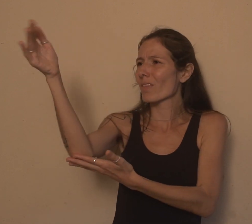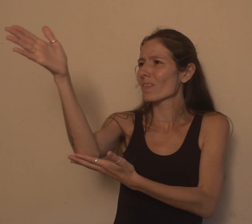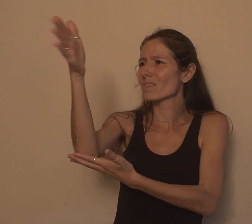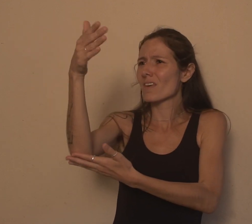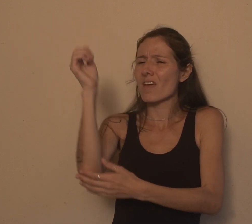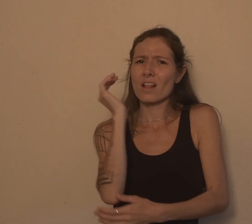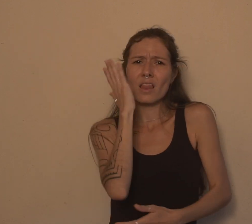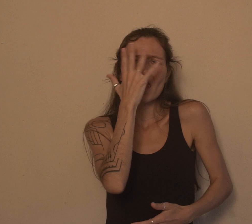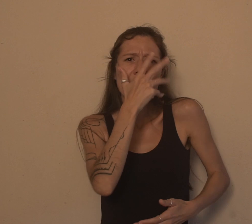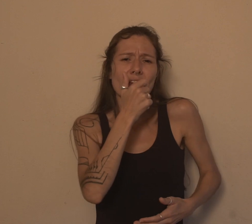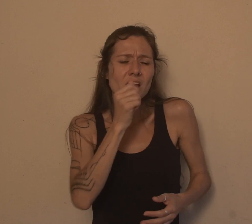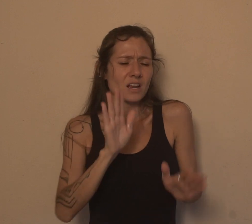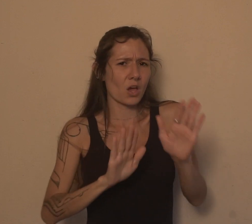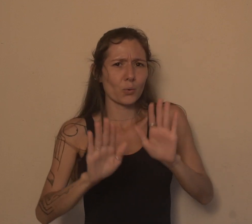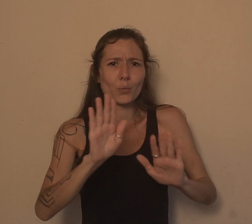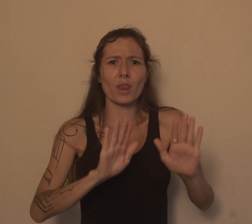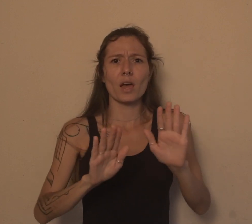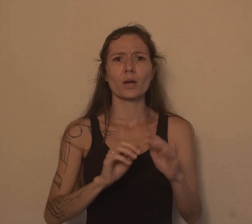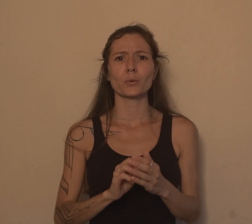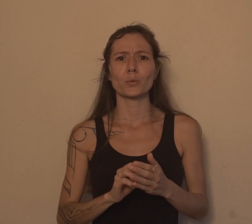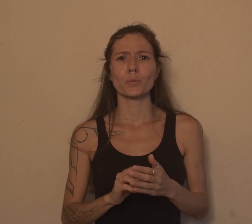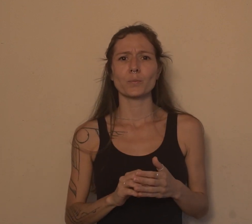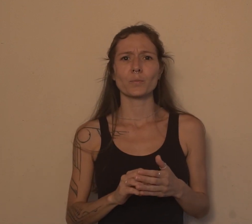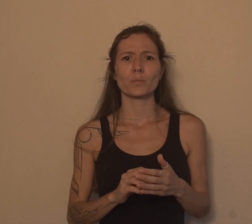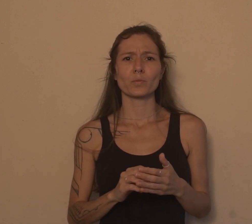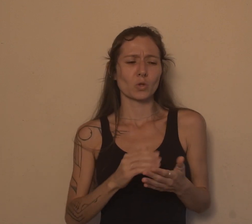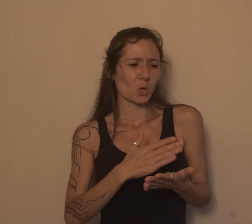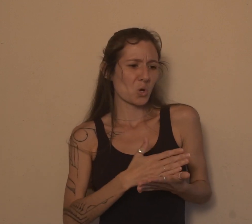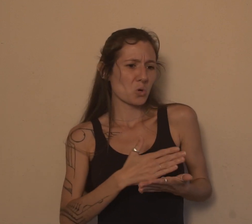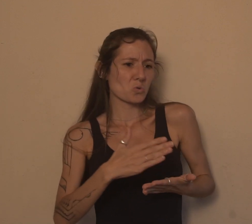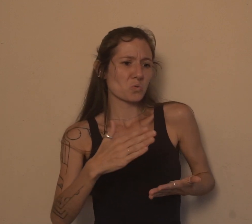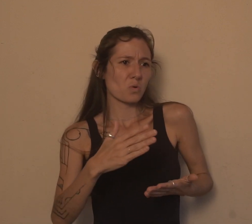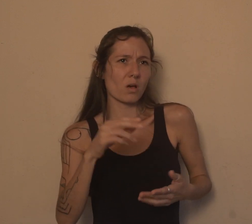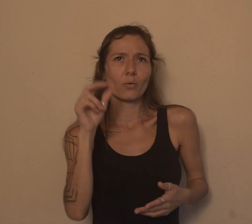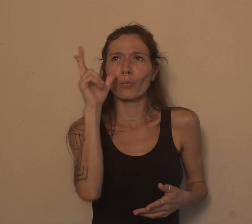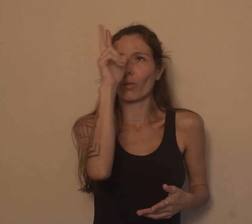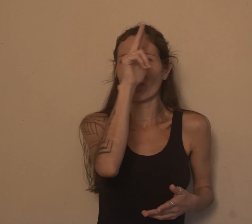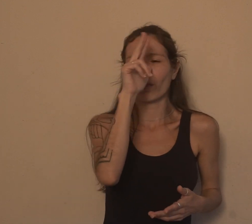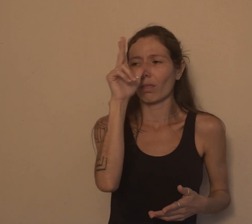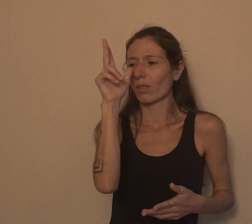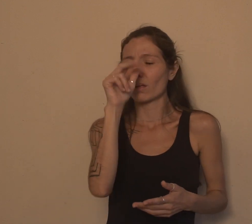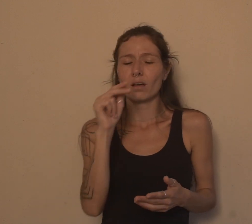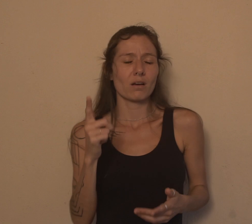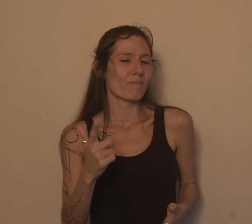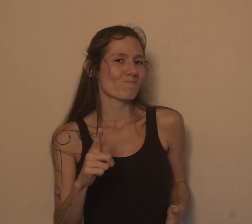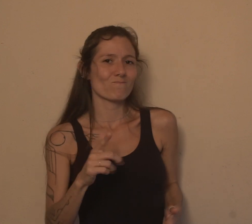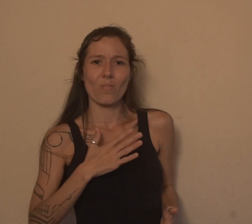e além disso, é o seguinte, eu tenho que andar, eu não posso beber, não posso,